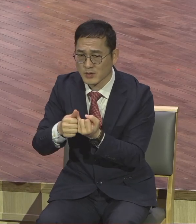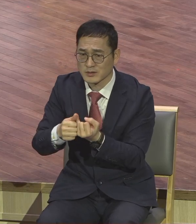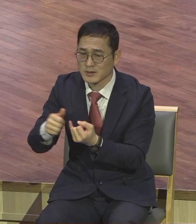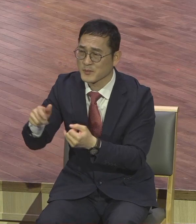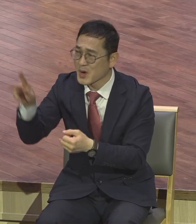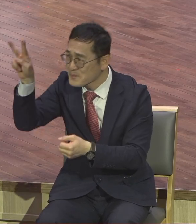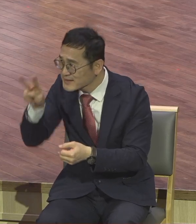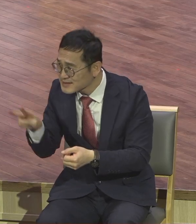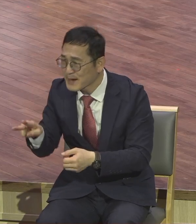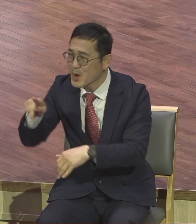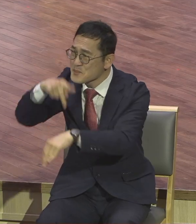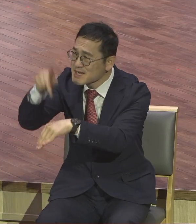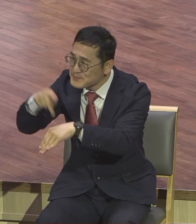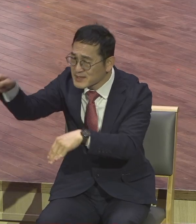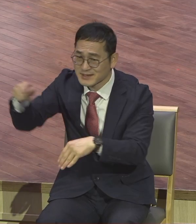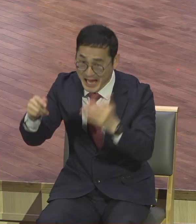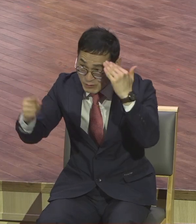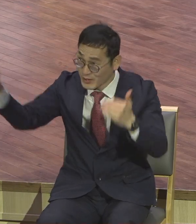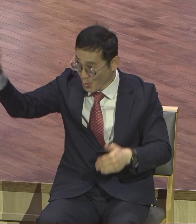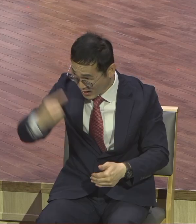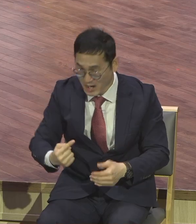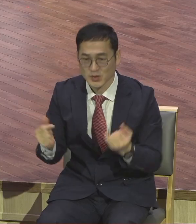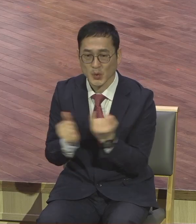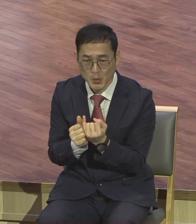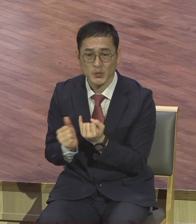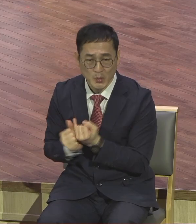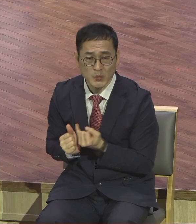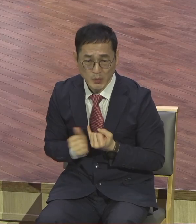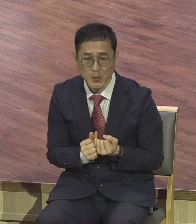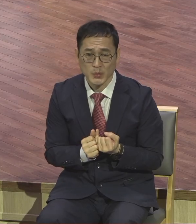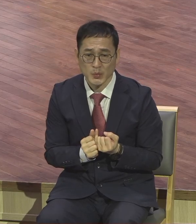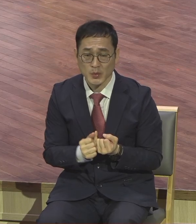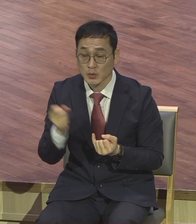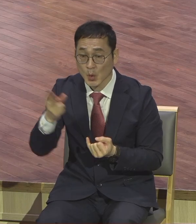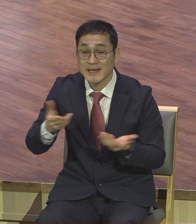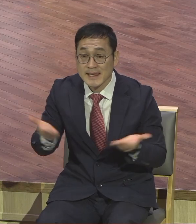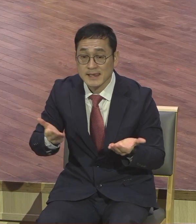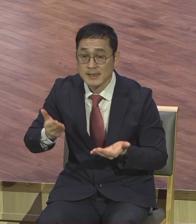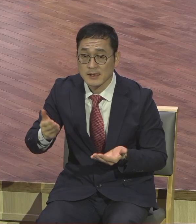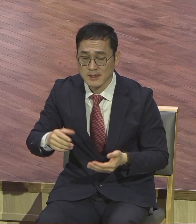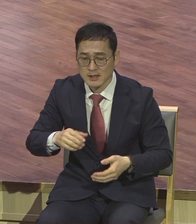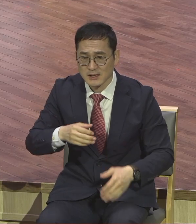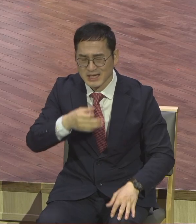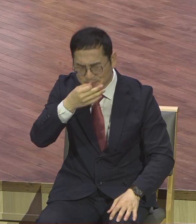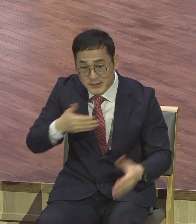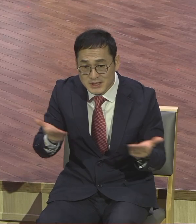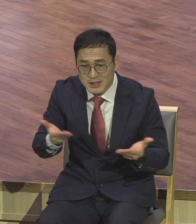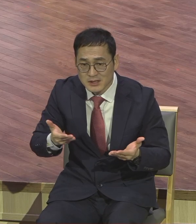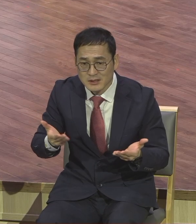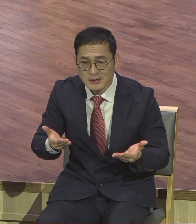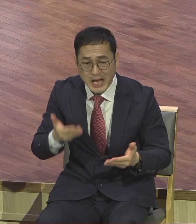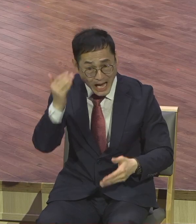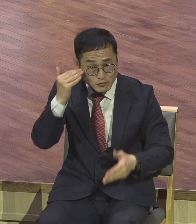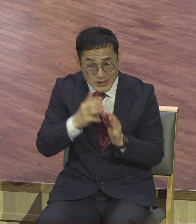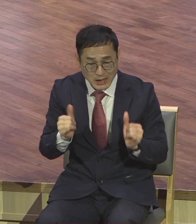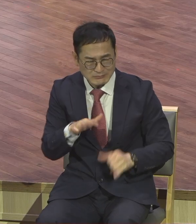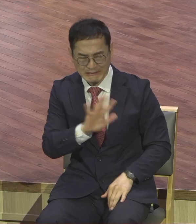결혼해서 지금은 우리 노동하는 3D업이 어렵고 힘들고 더러운 그 위험한 그